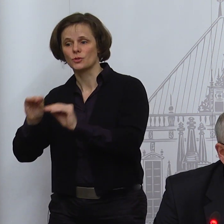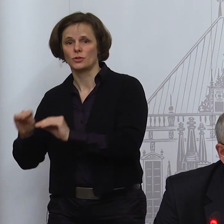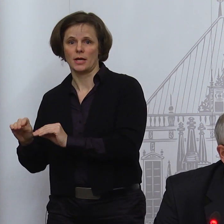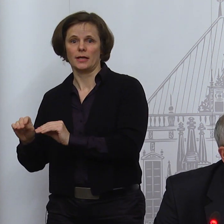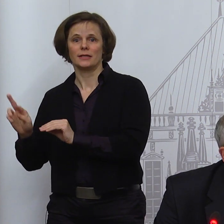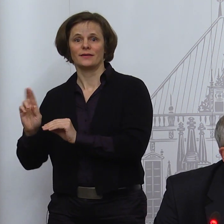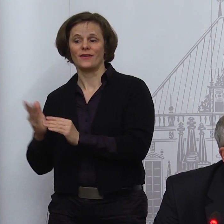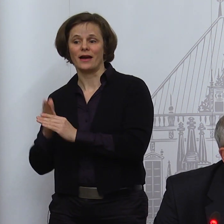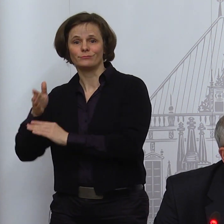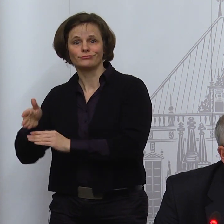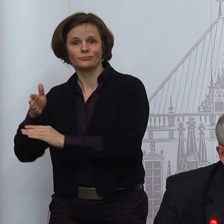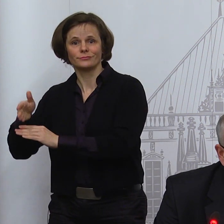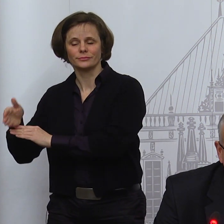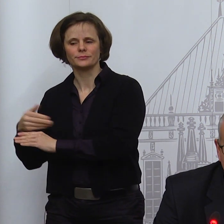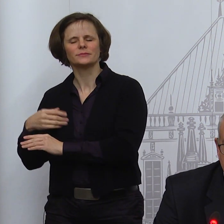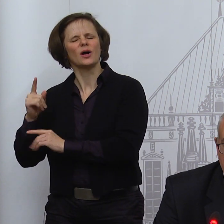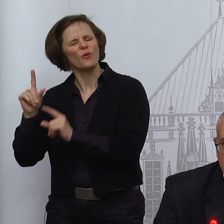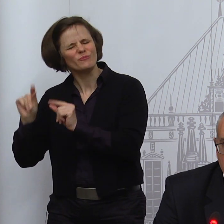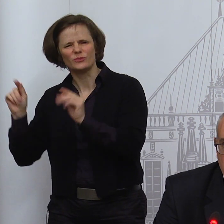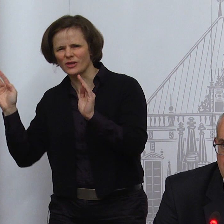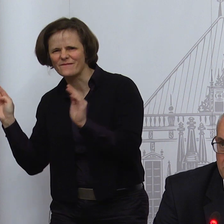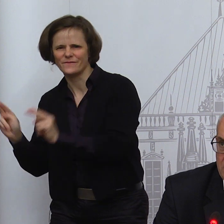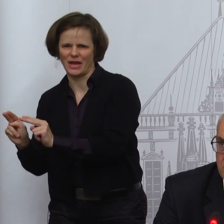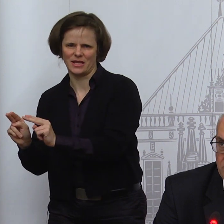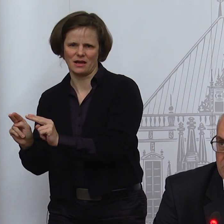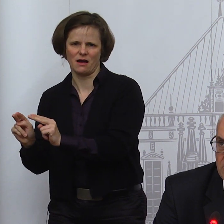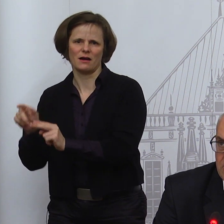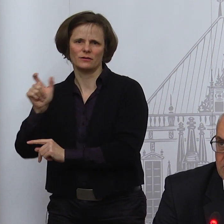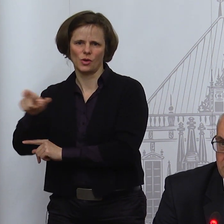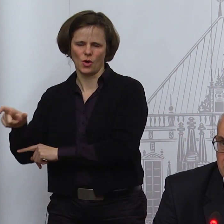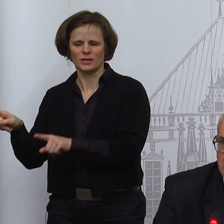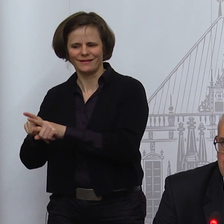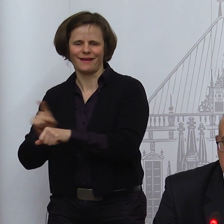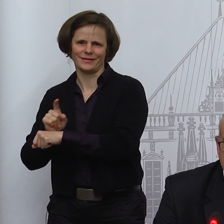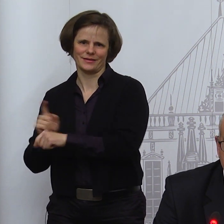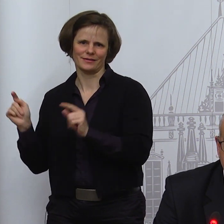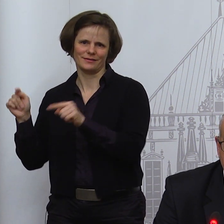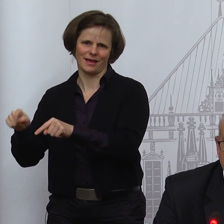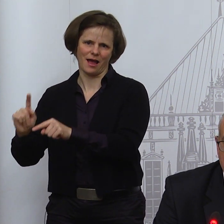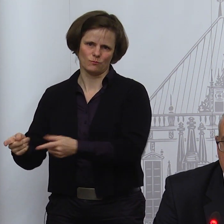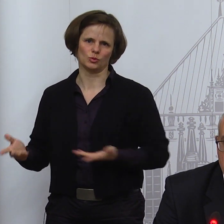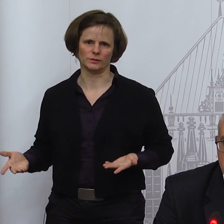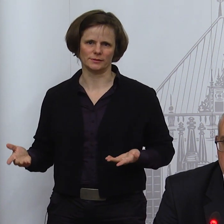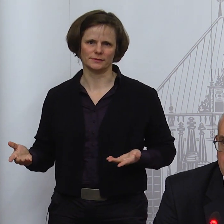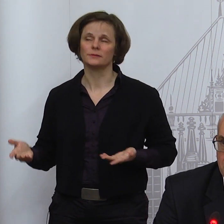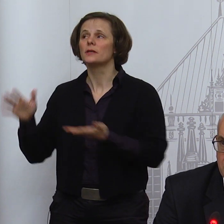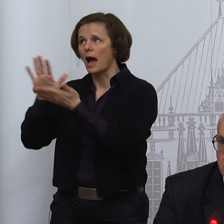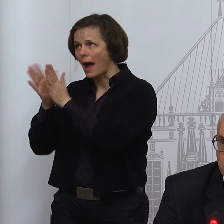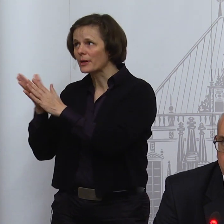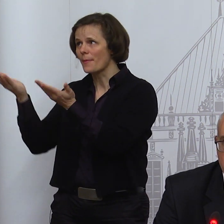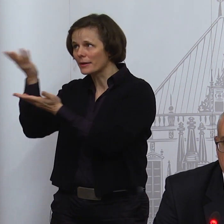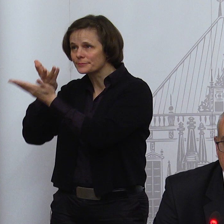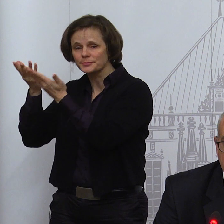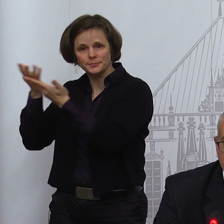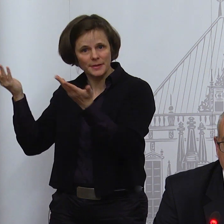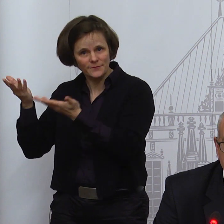anderen Ländern. Es gab die Vereinbarung, dass es insgesamt darum geht, diese